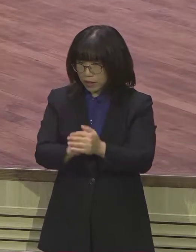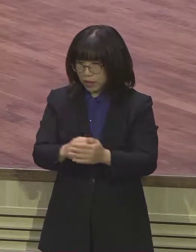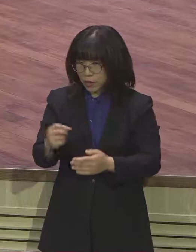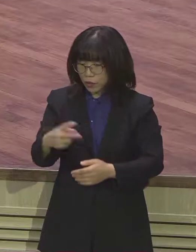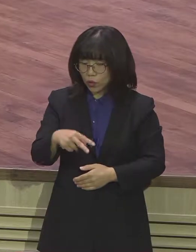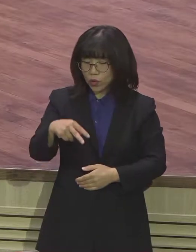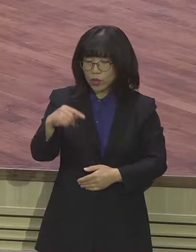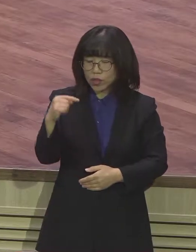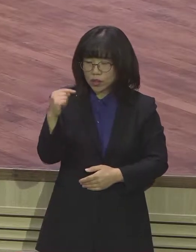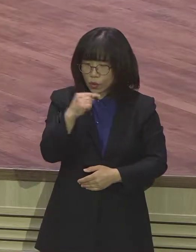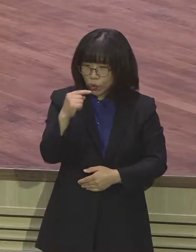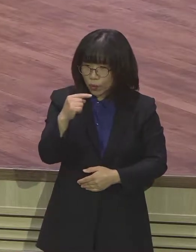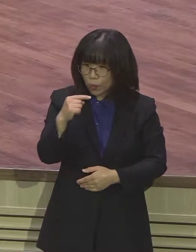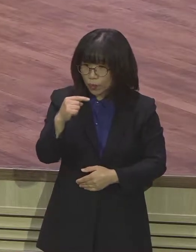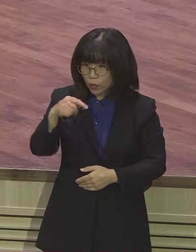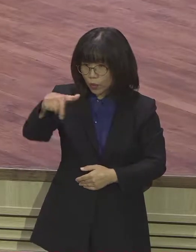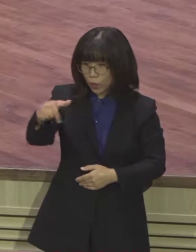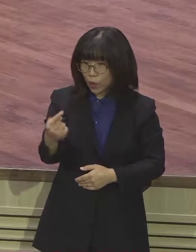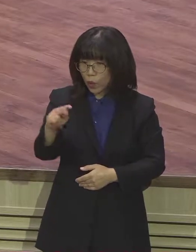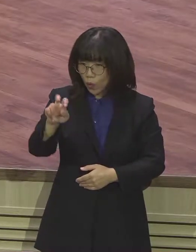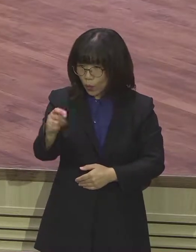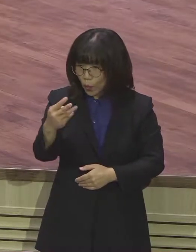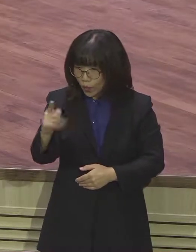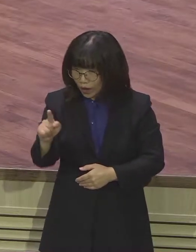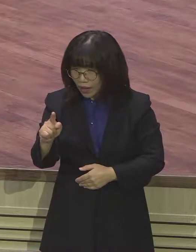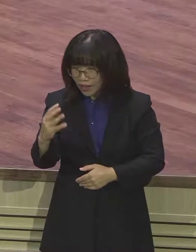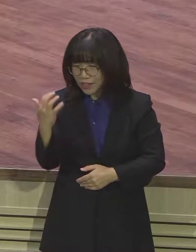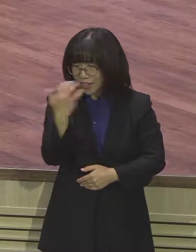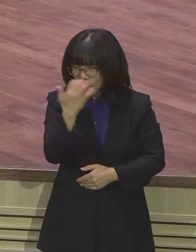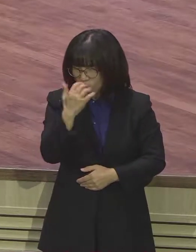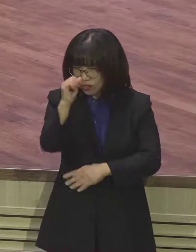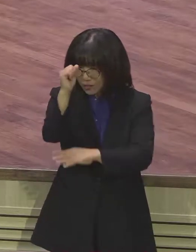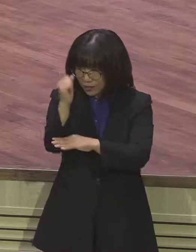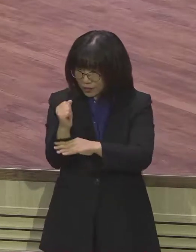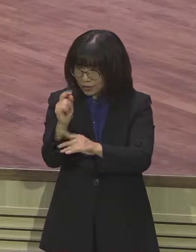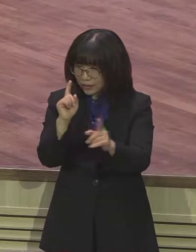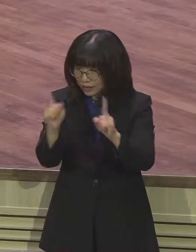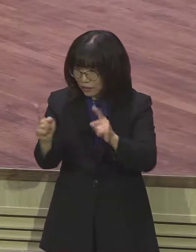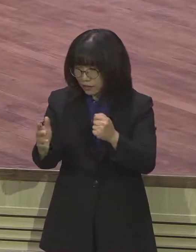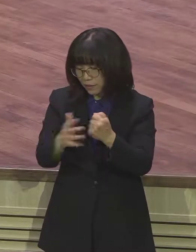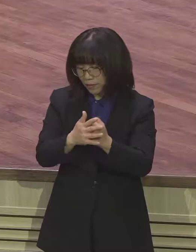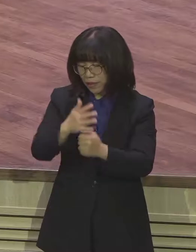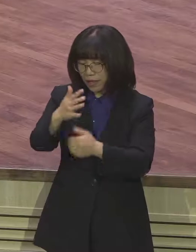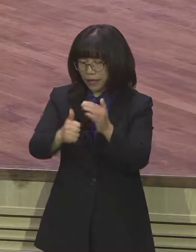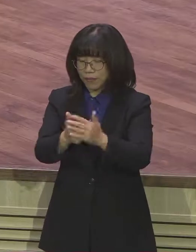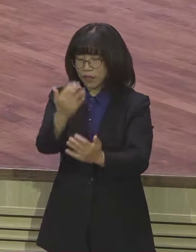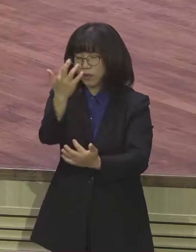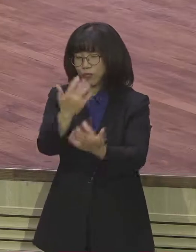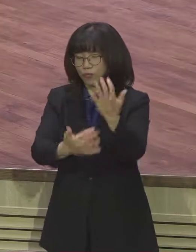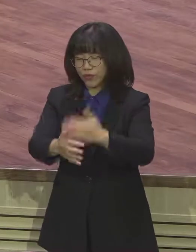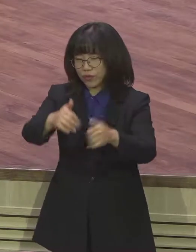이 성적 타락으로 말미암아 결국은 하나님의 다림줄로 인하여서 불의 심판을 자초하게 되어집니다.